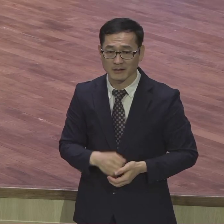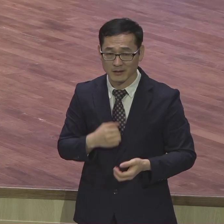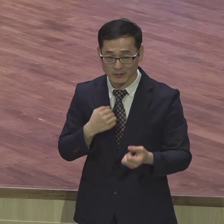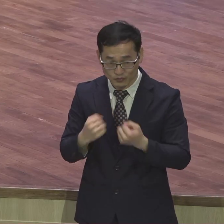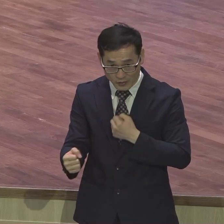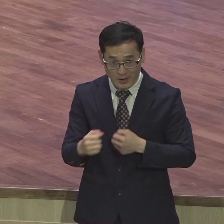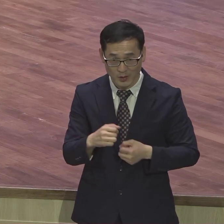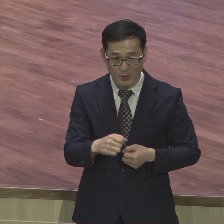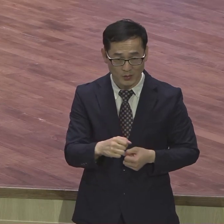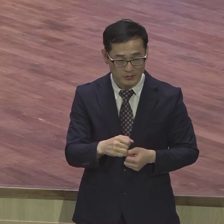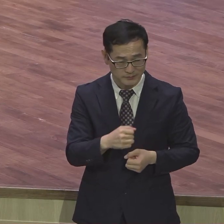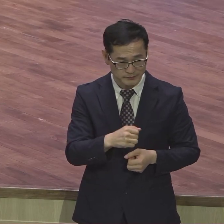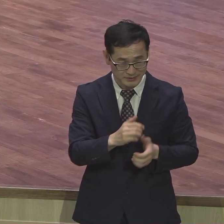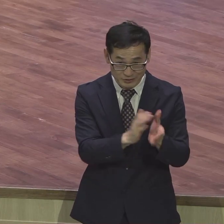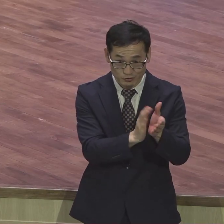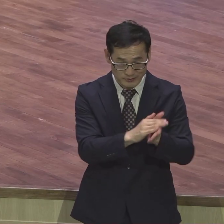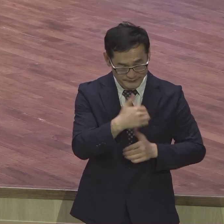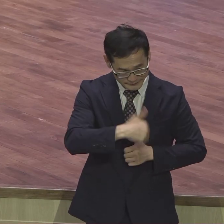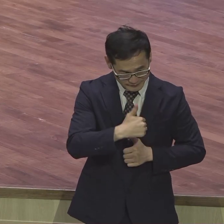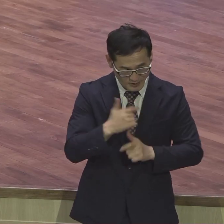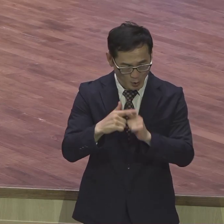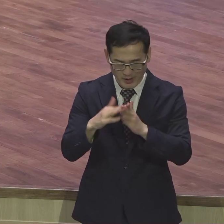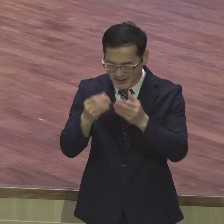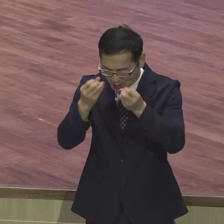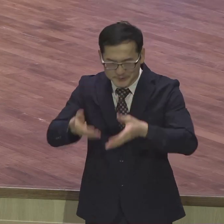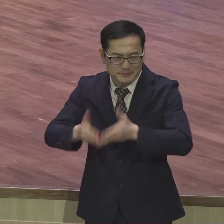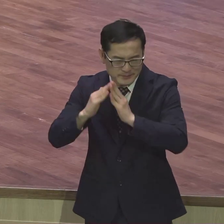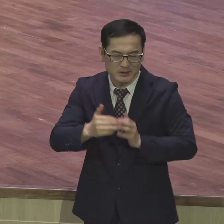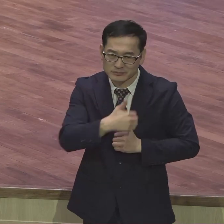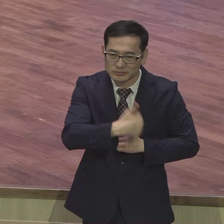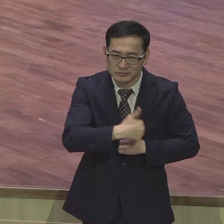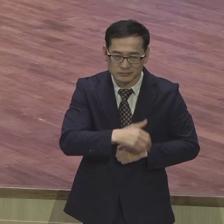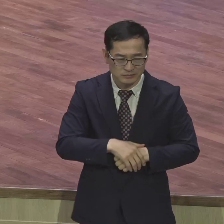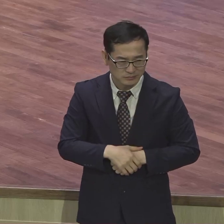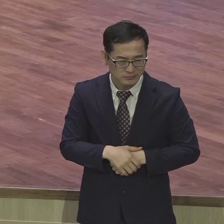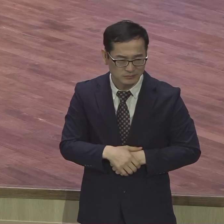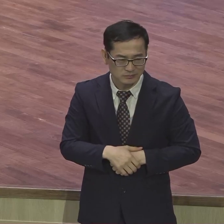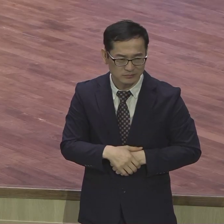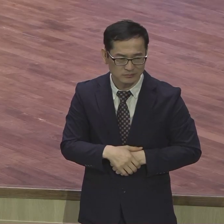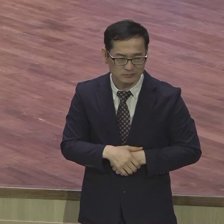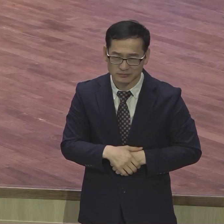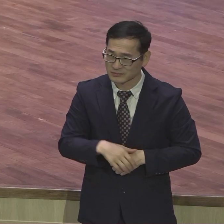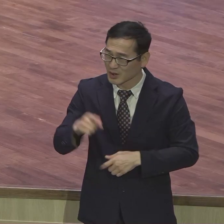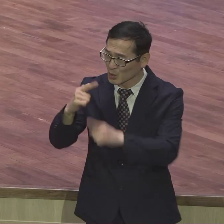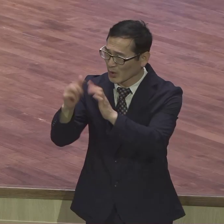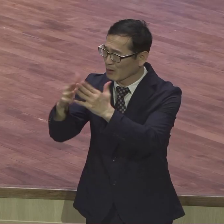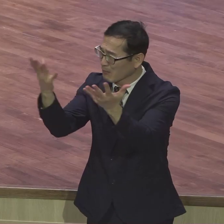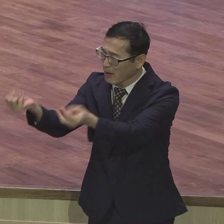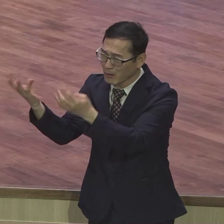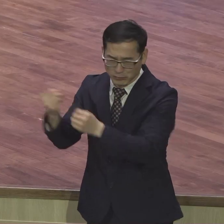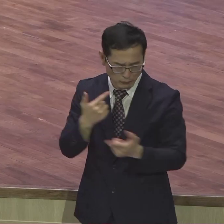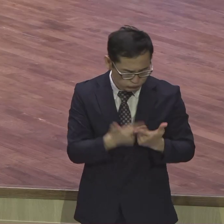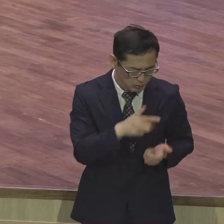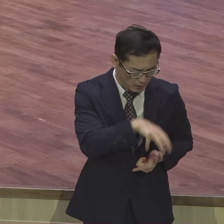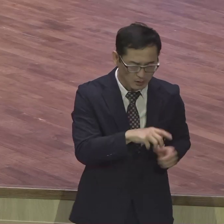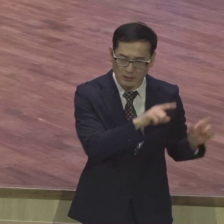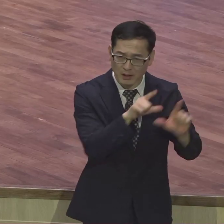친구의 말에 하나님 내가 여기서 무슨 또 개척을 합니까? 부산 사람이 부산 내려가려고